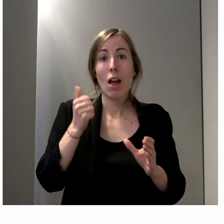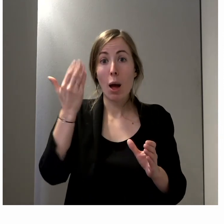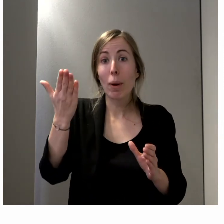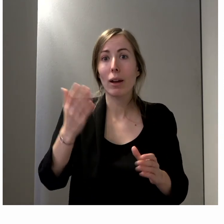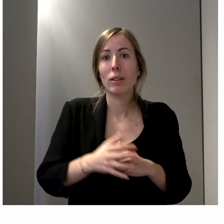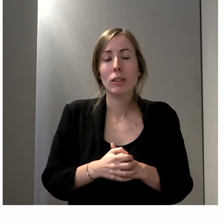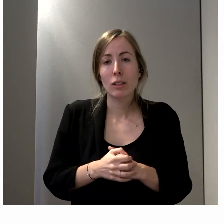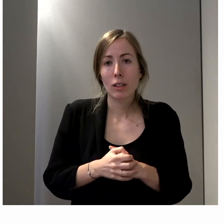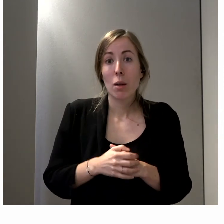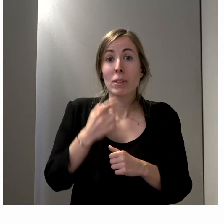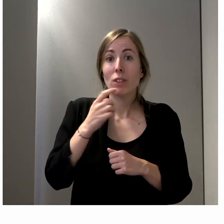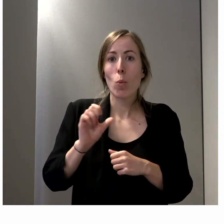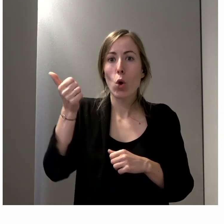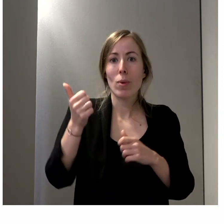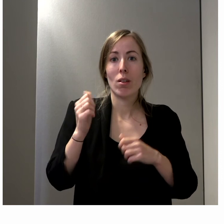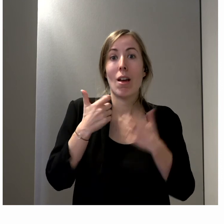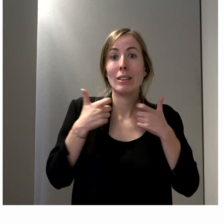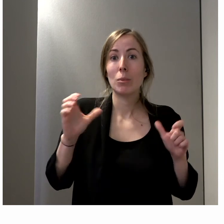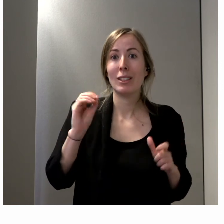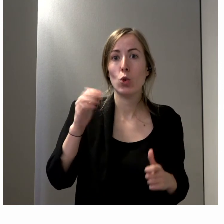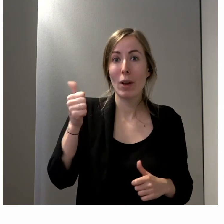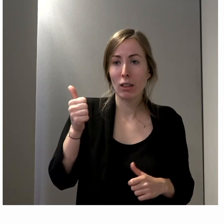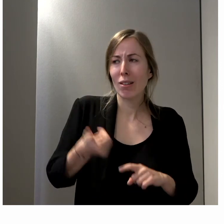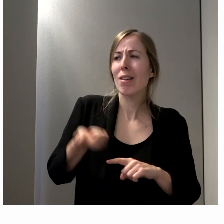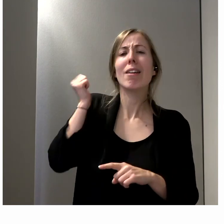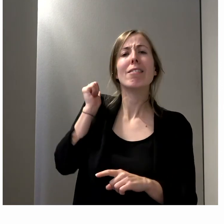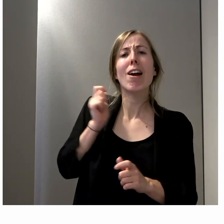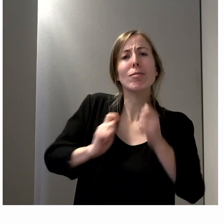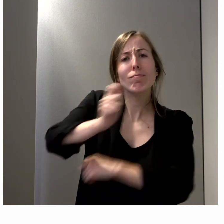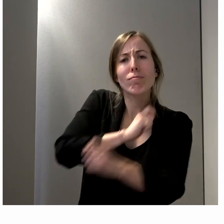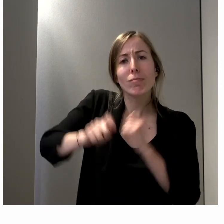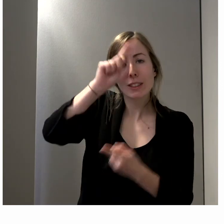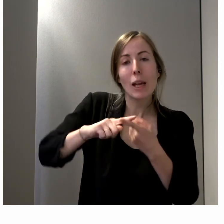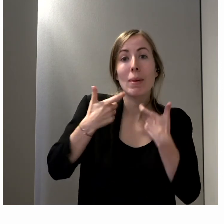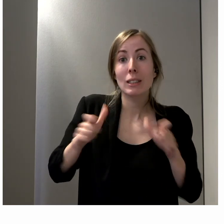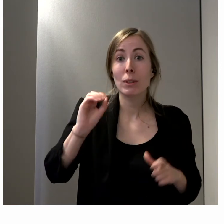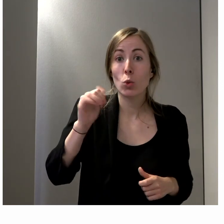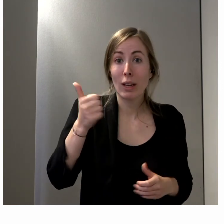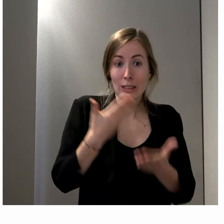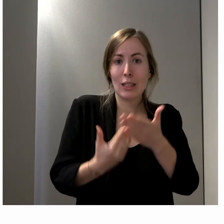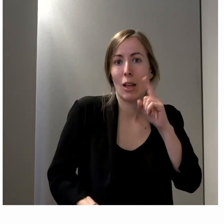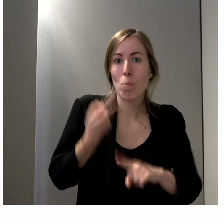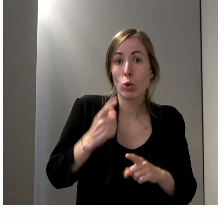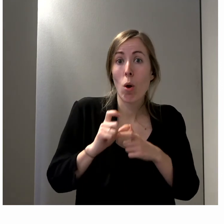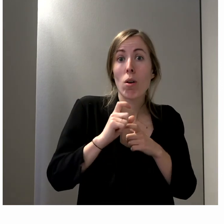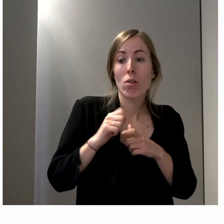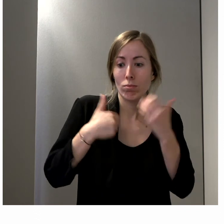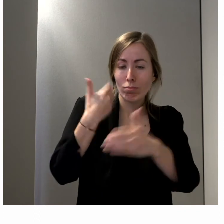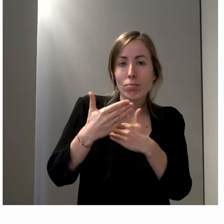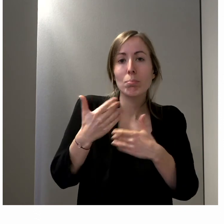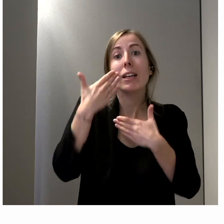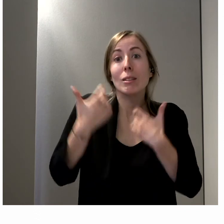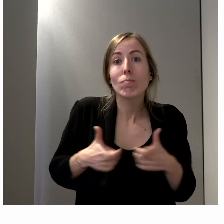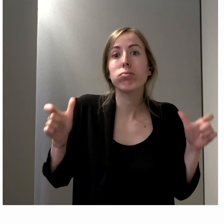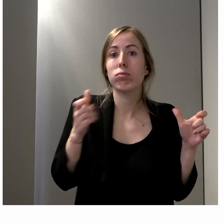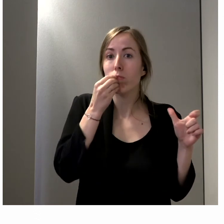l'accessibilité, l'accessibilité numérique aussi, il en a été question hier, est réellement très importante. Et je trouve que vous avez tout